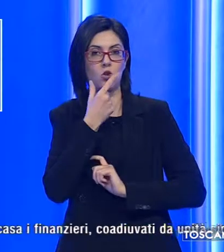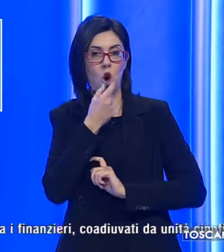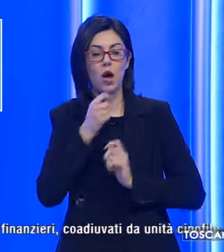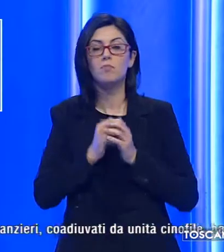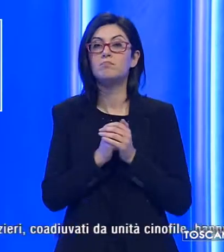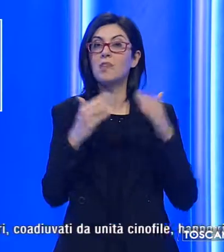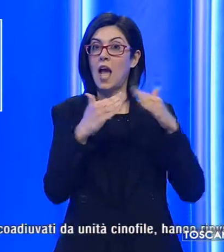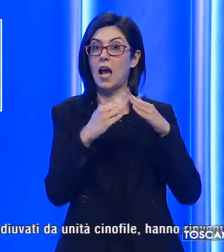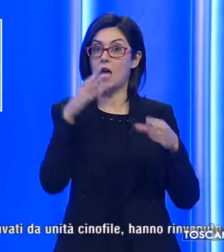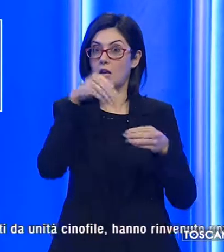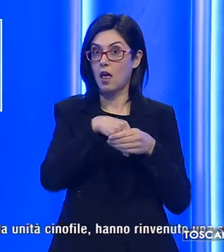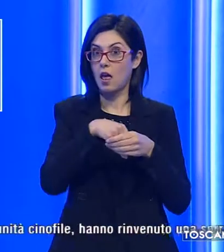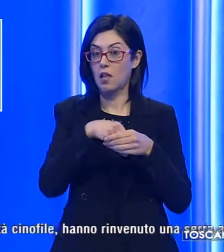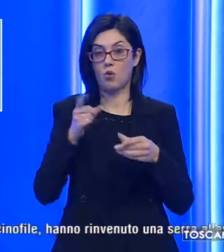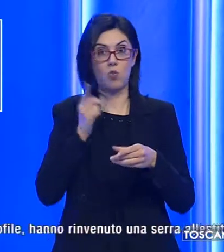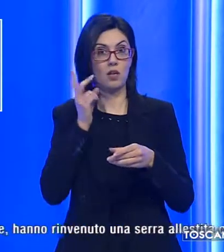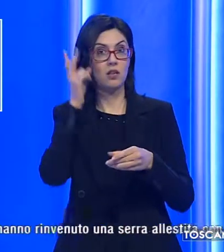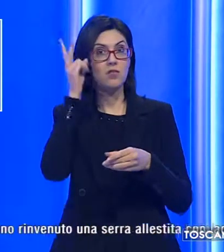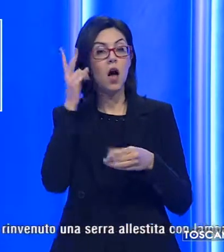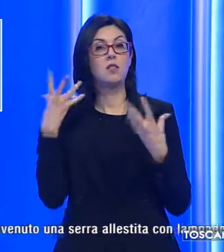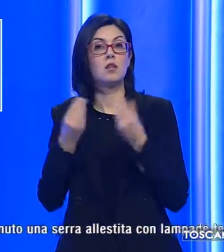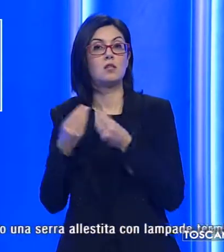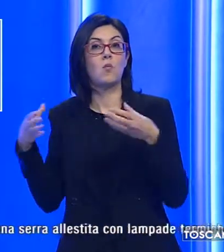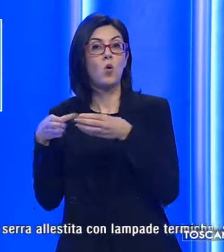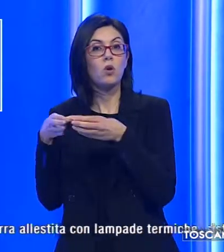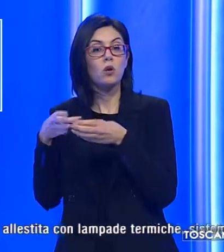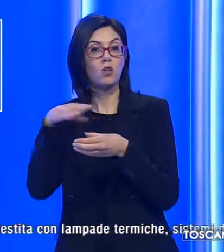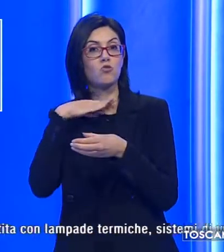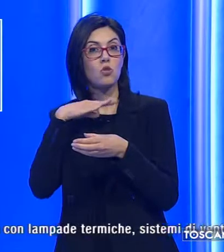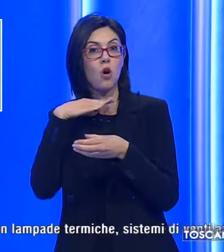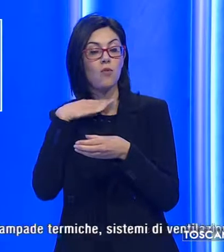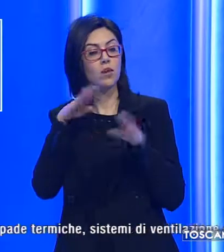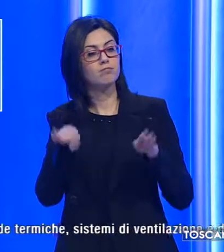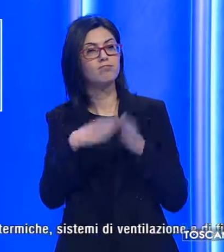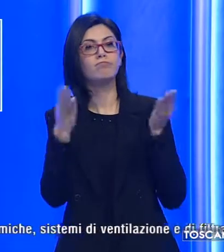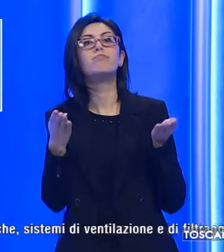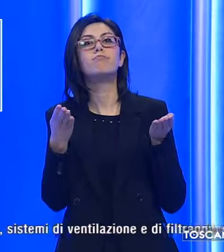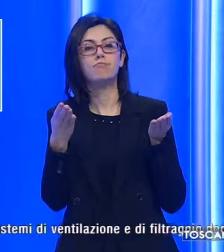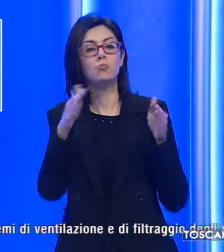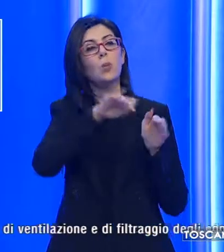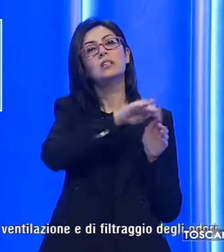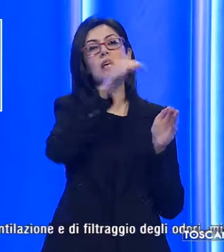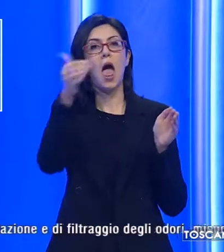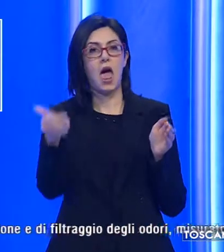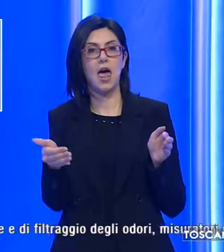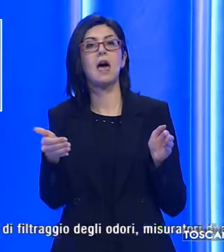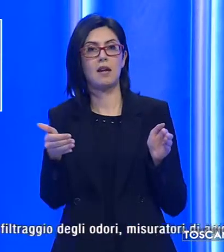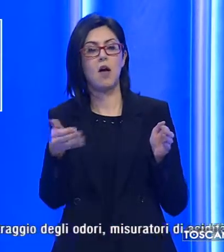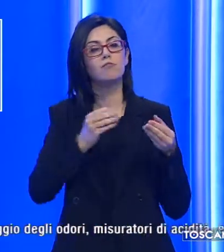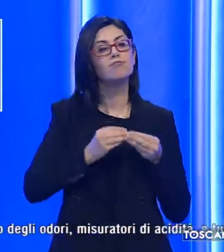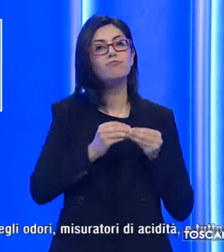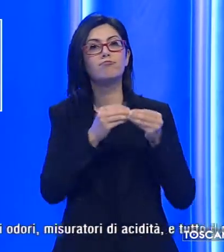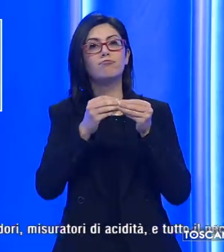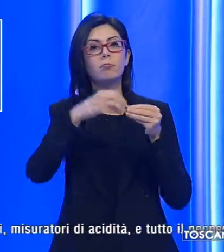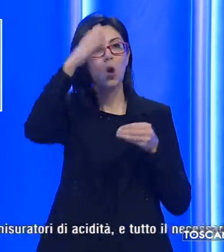casa i finanzieri insieme alle unità cinofile hanno rinvenuto una serra allestita con